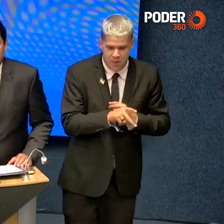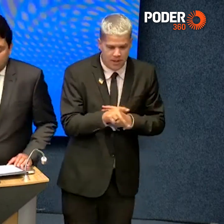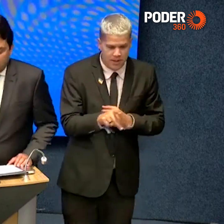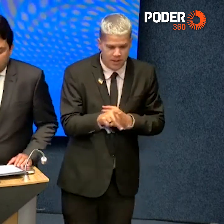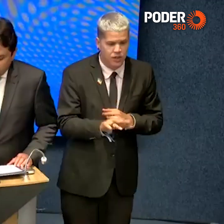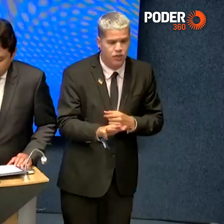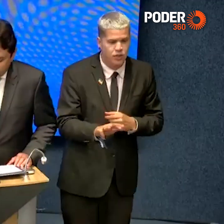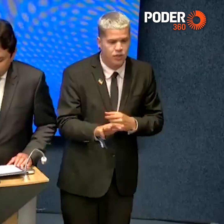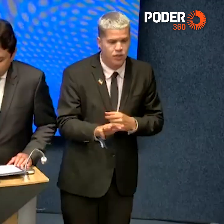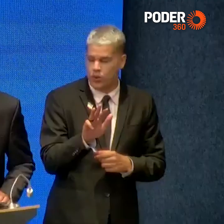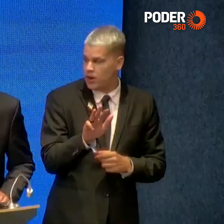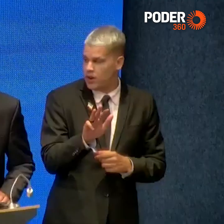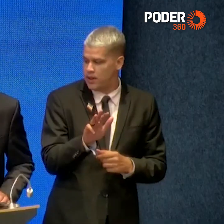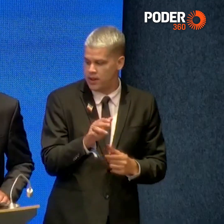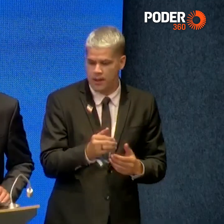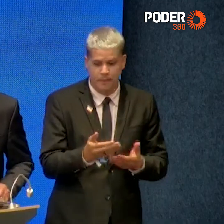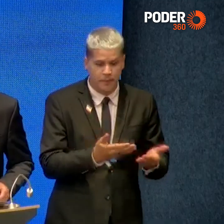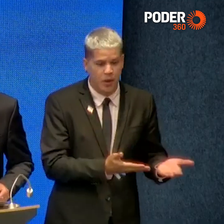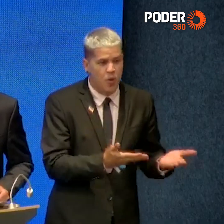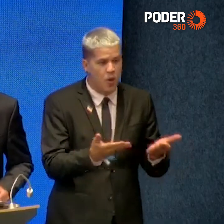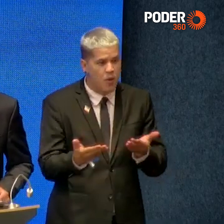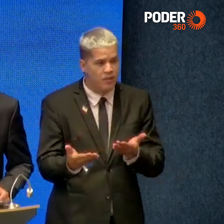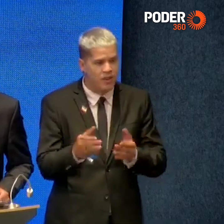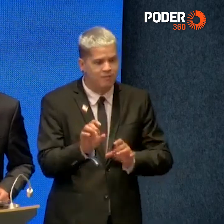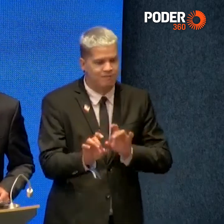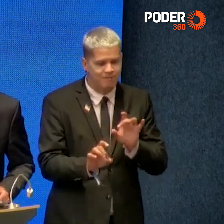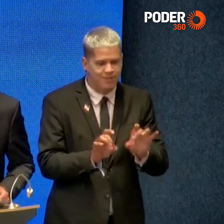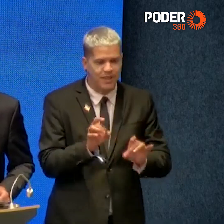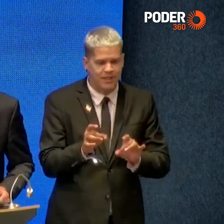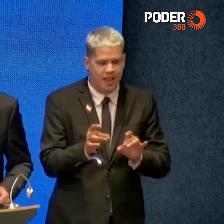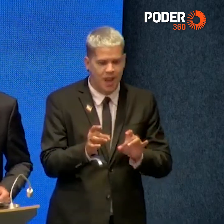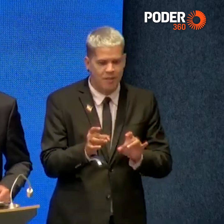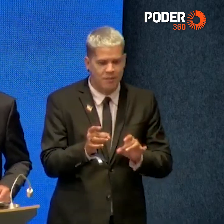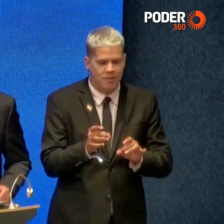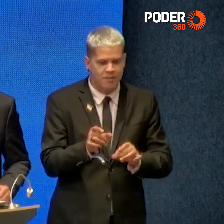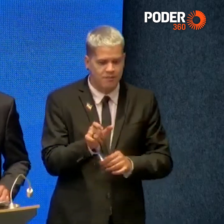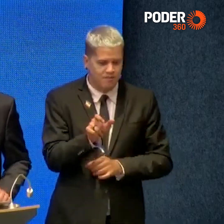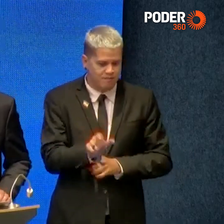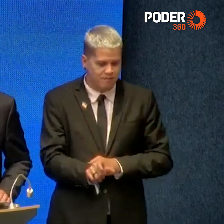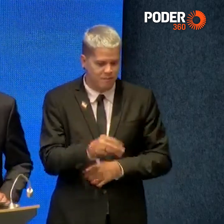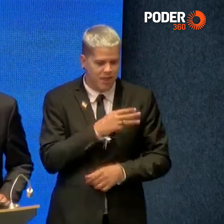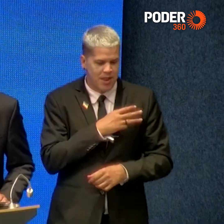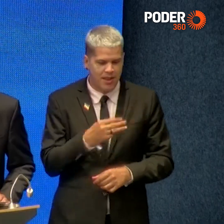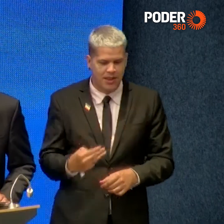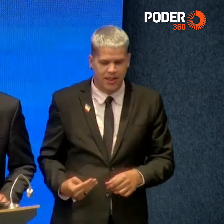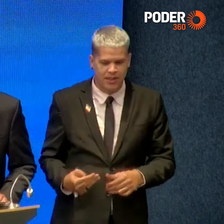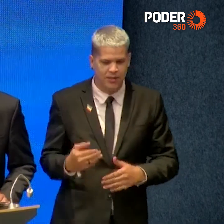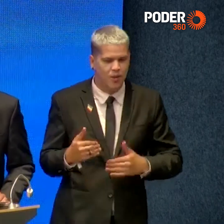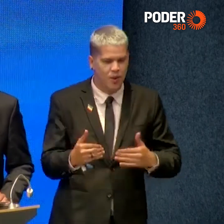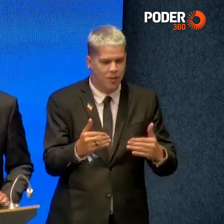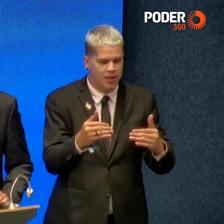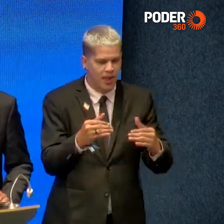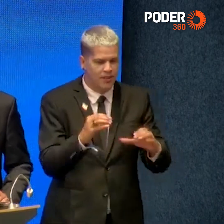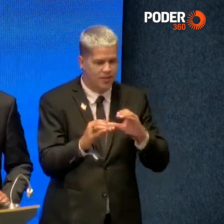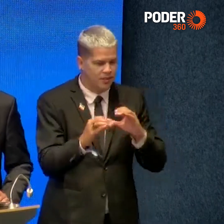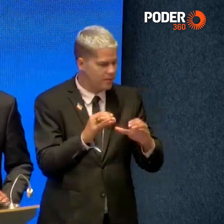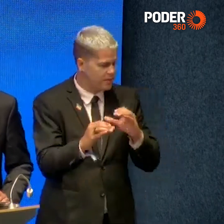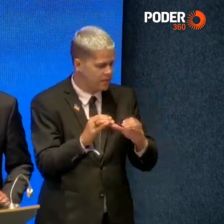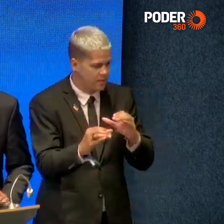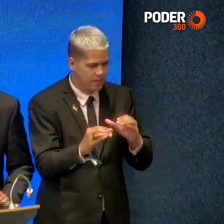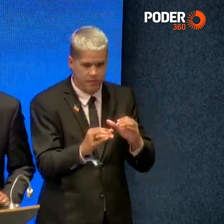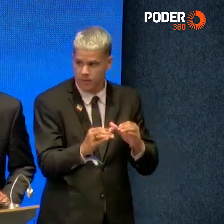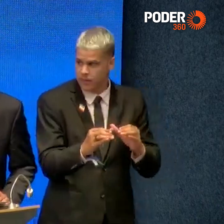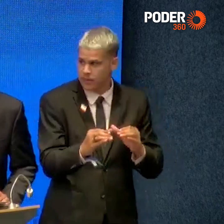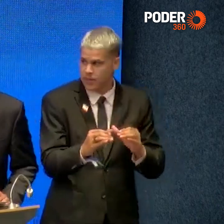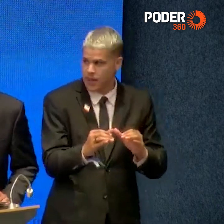pelo honroso convite e pela nomeação como ministro de Estado das Comunicações. A